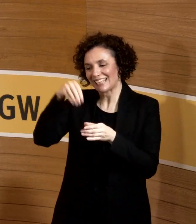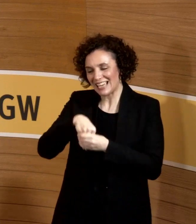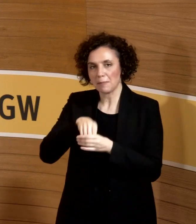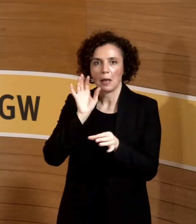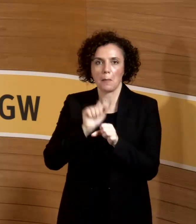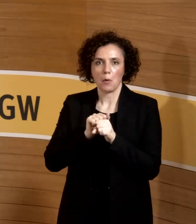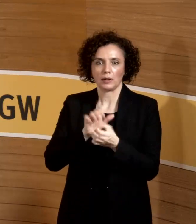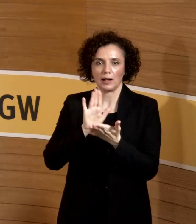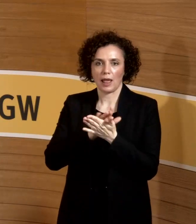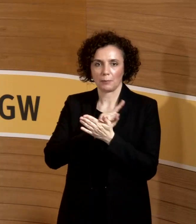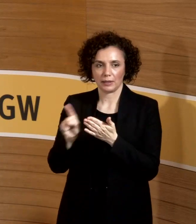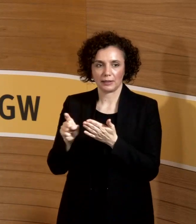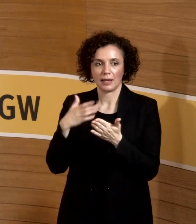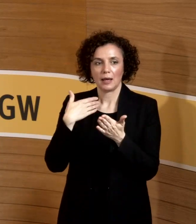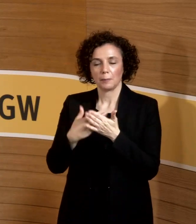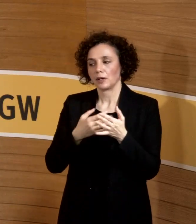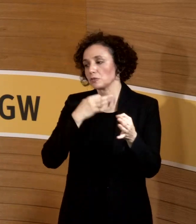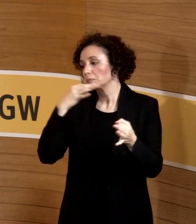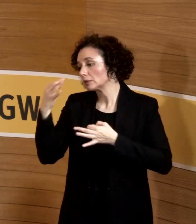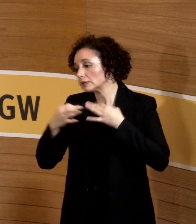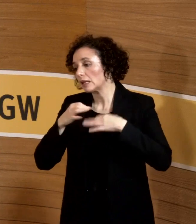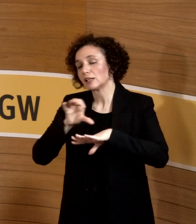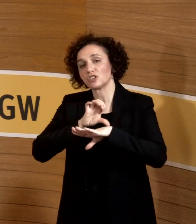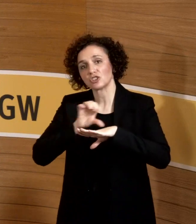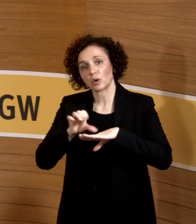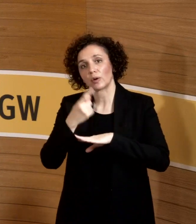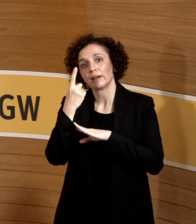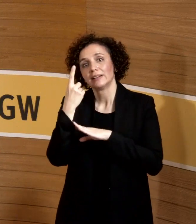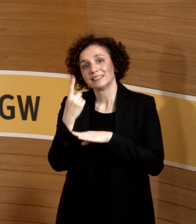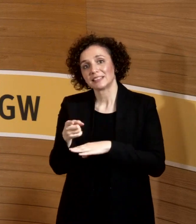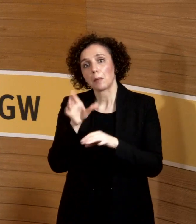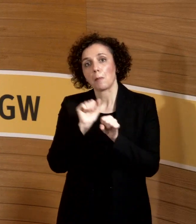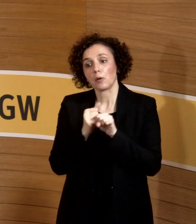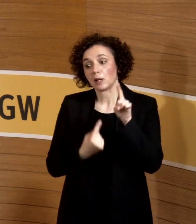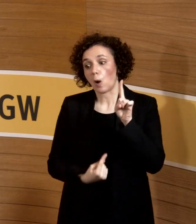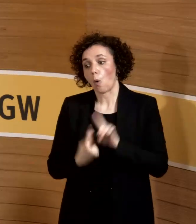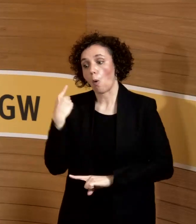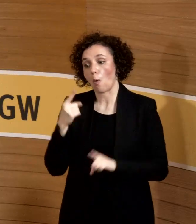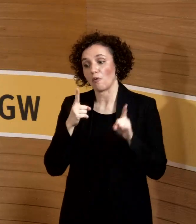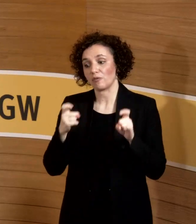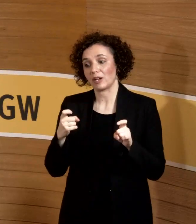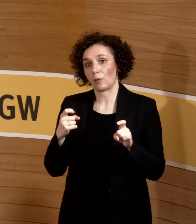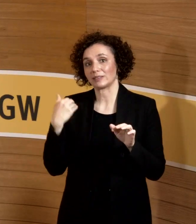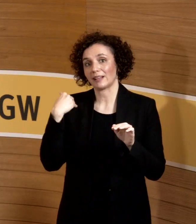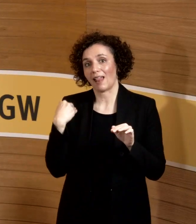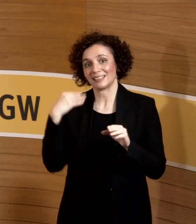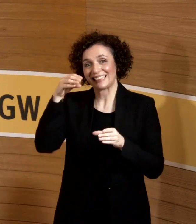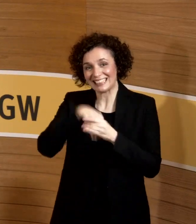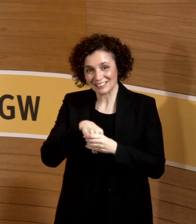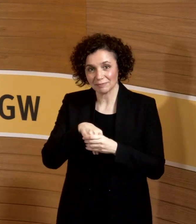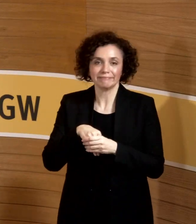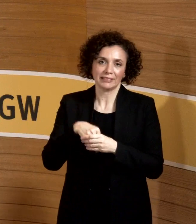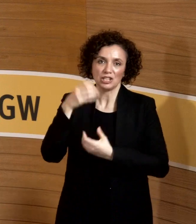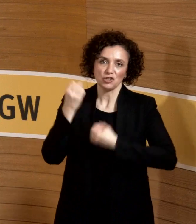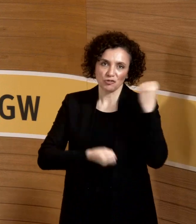der Torxchirurg mit einer hohen Viruslast, da wird es dann vielleicht schwierig, aber sonst findet man eigentlich für die auch Tätigkeiten. Die